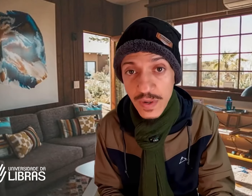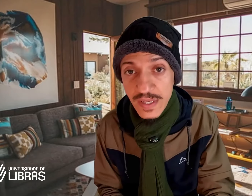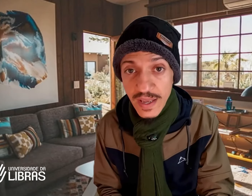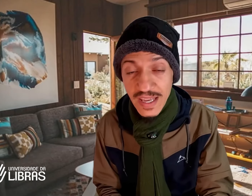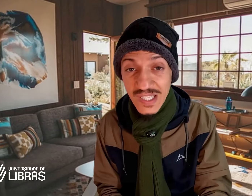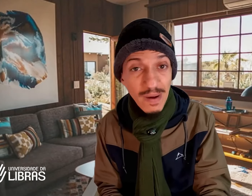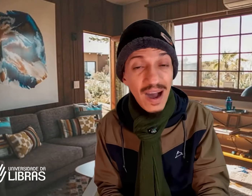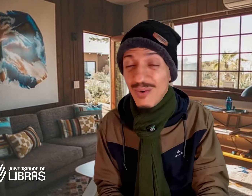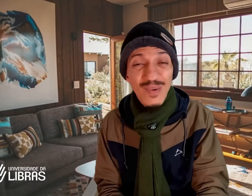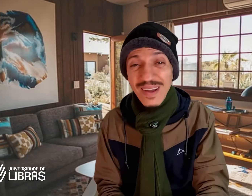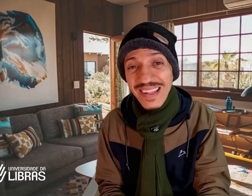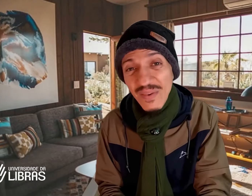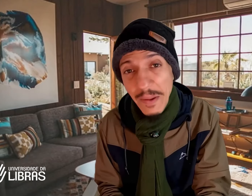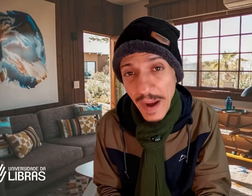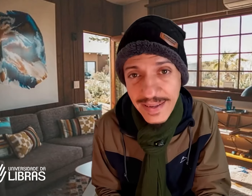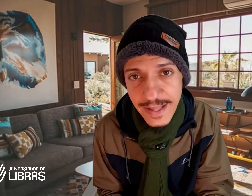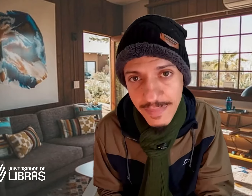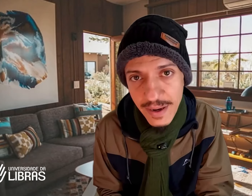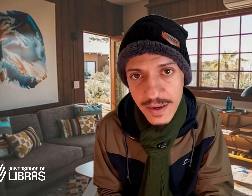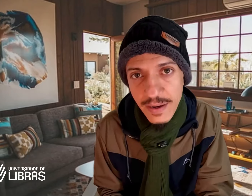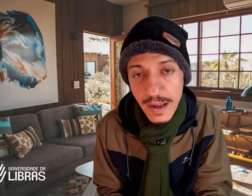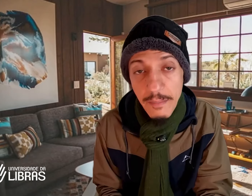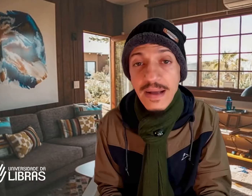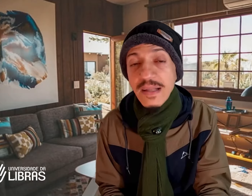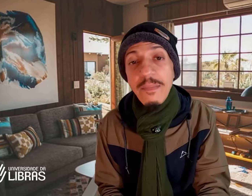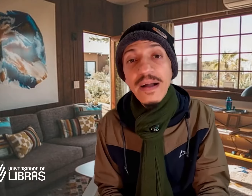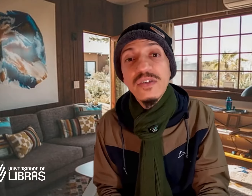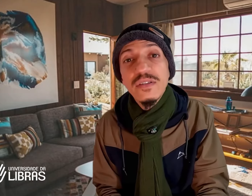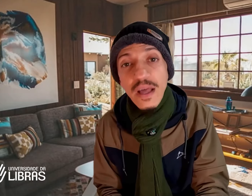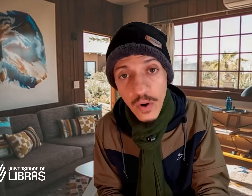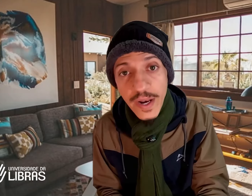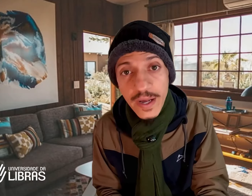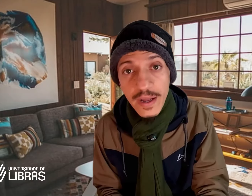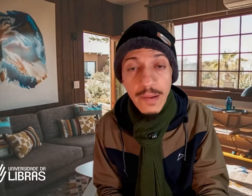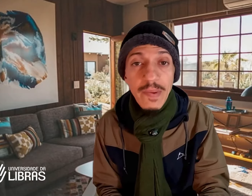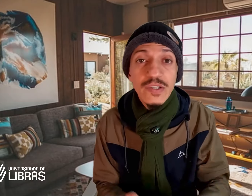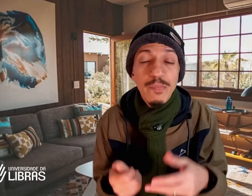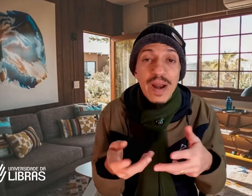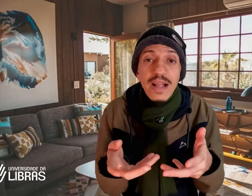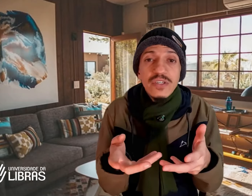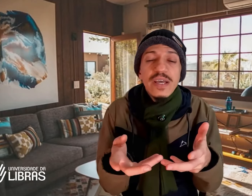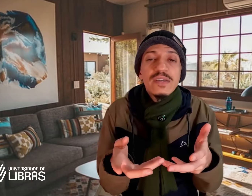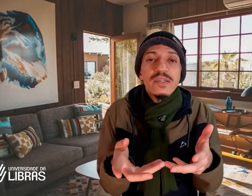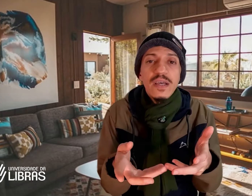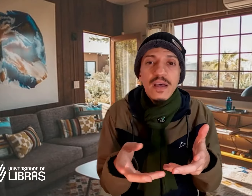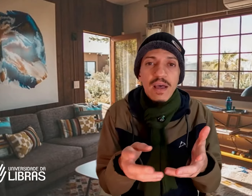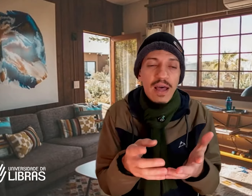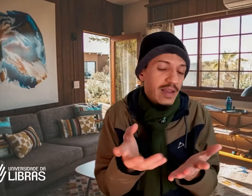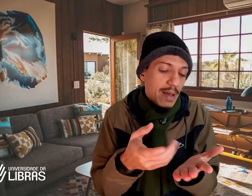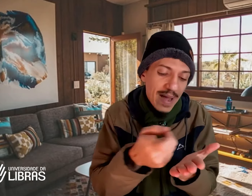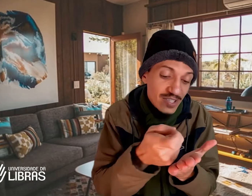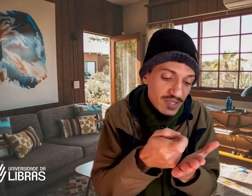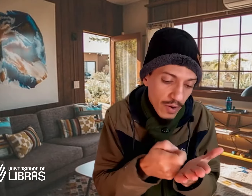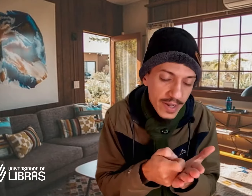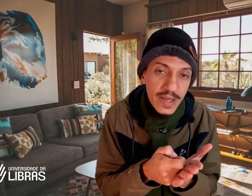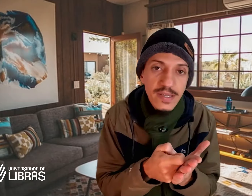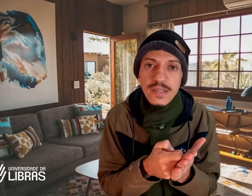esbarram não na parte da banca, mas na parte teórica, na parte prática em si, na parte teórica em si